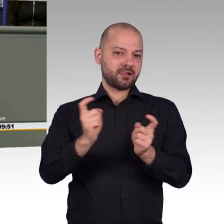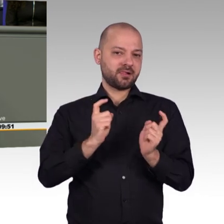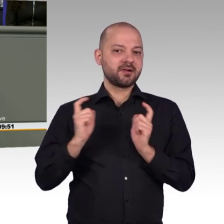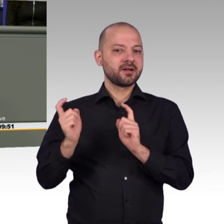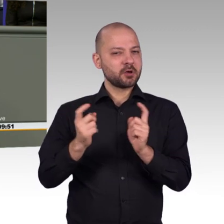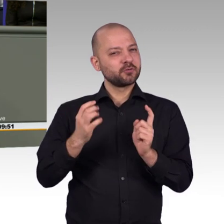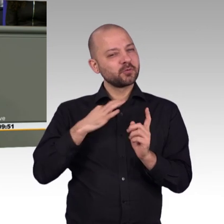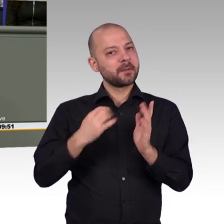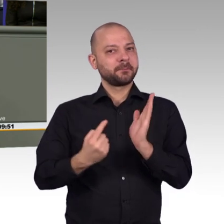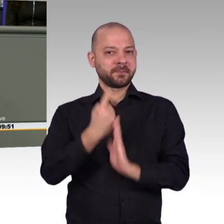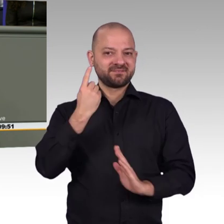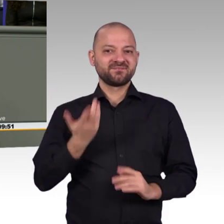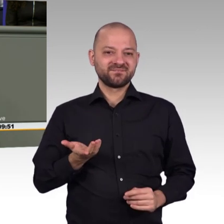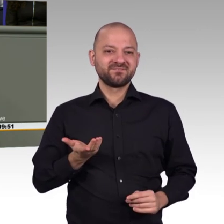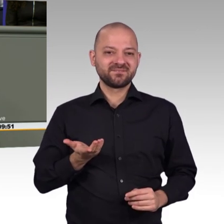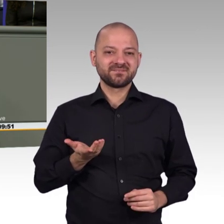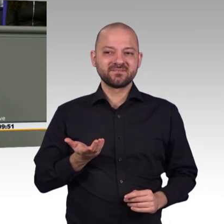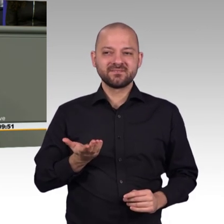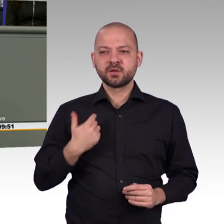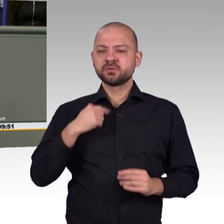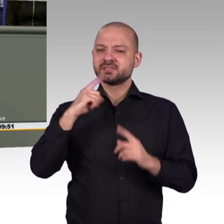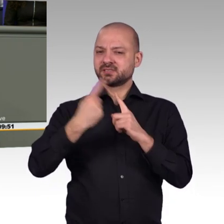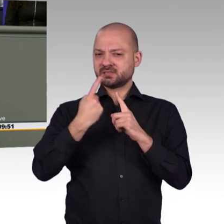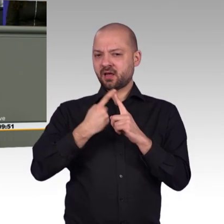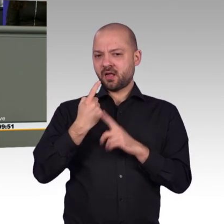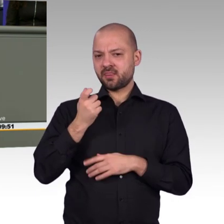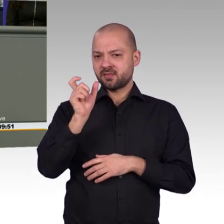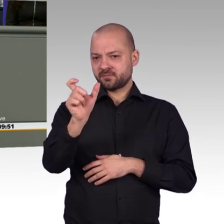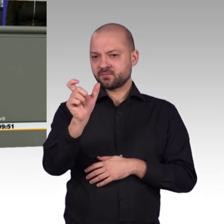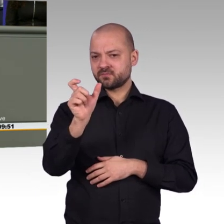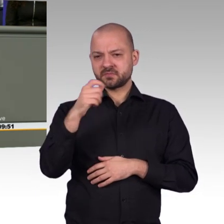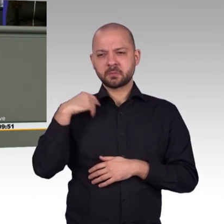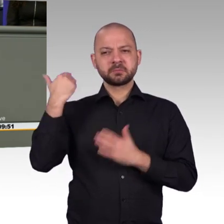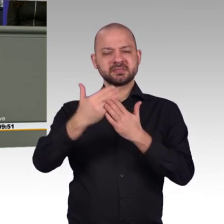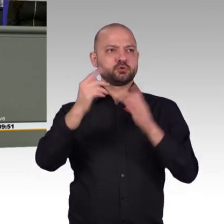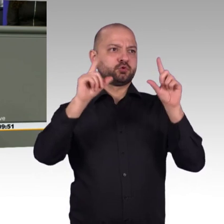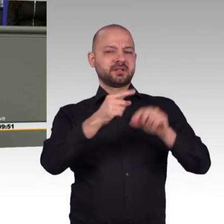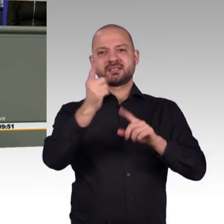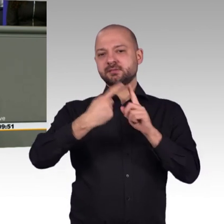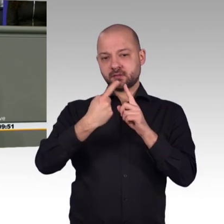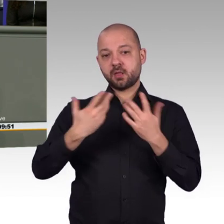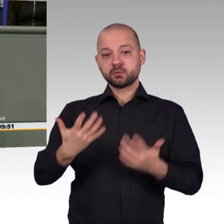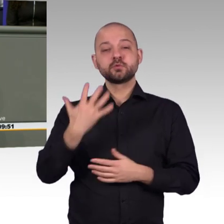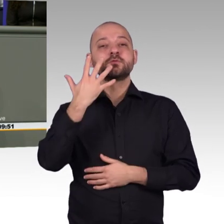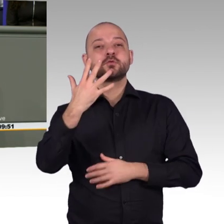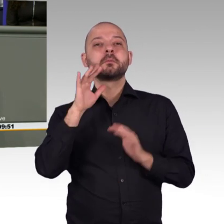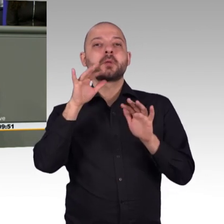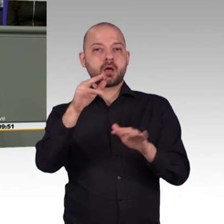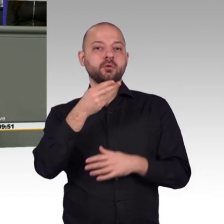Länder, wo zweifelsohne die Zuständigkeit für Bildung liegt. Aber wir geben 5 Milliarden Euro, weil es so ein wichtiges Thema ist.